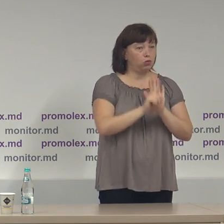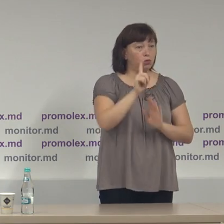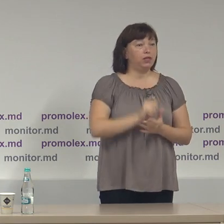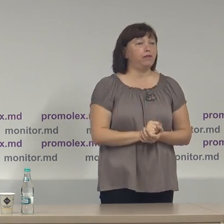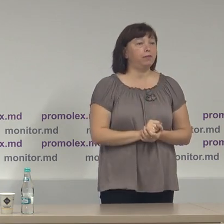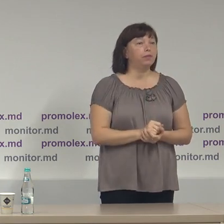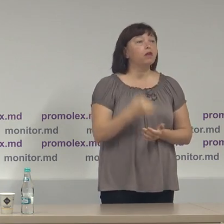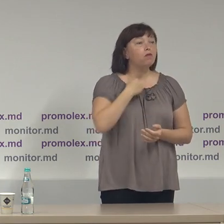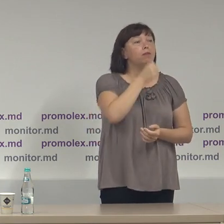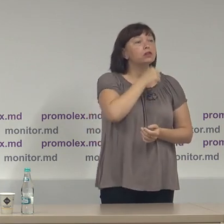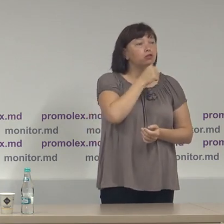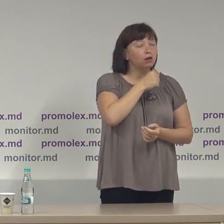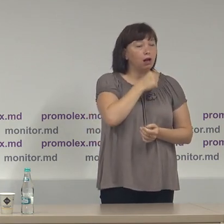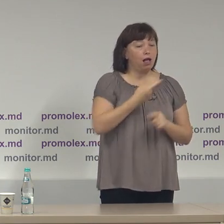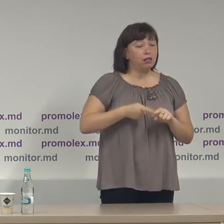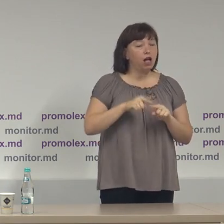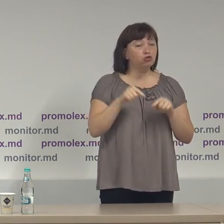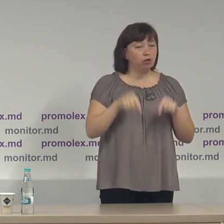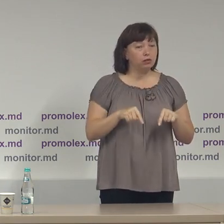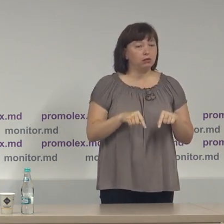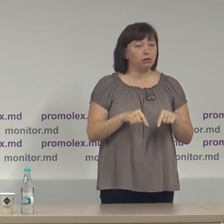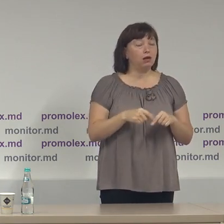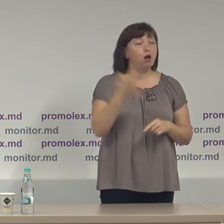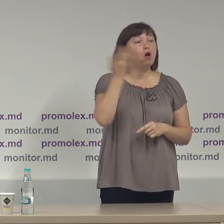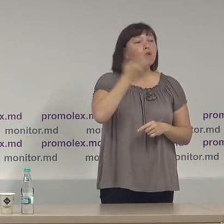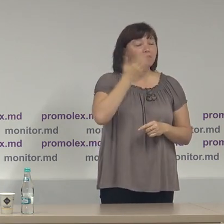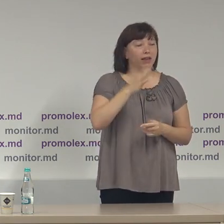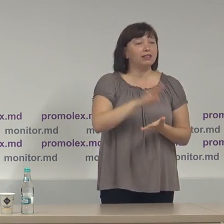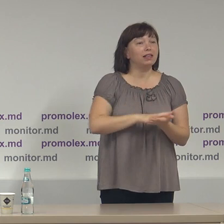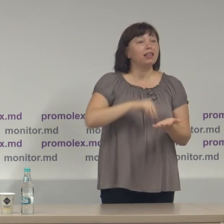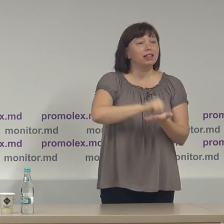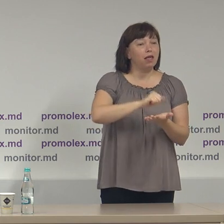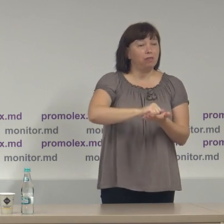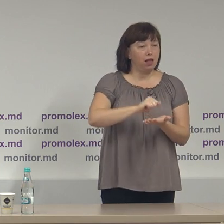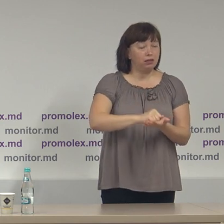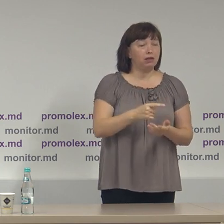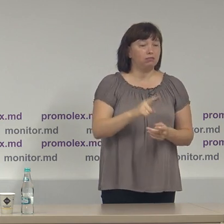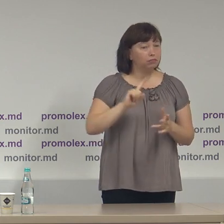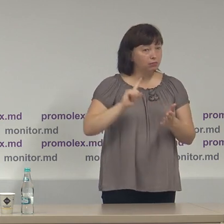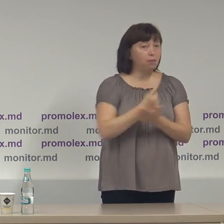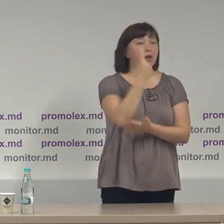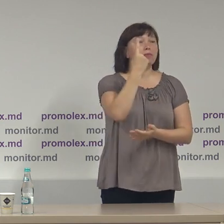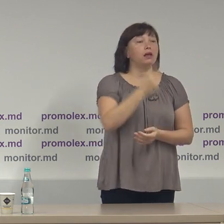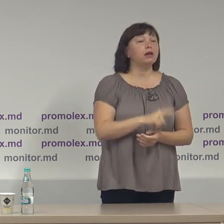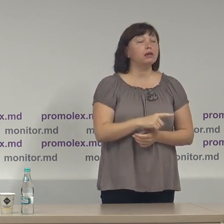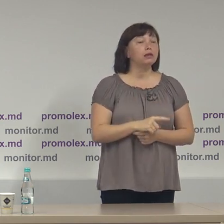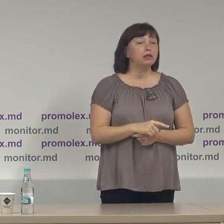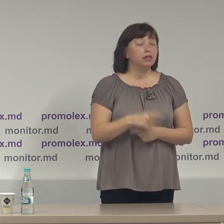Vom încerca în această conferință de presă, în premieră, să